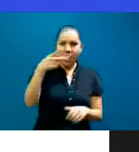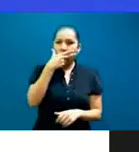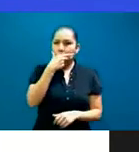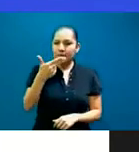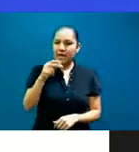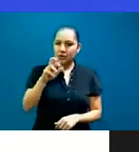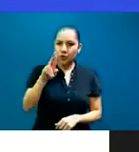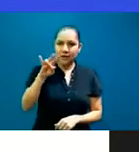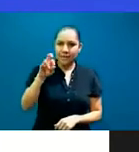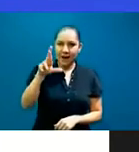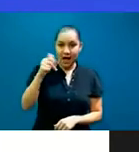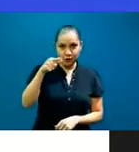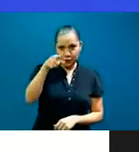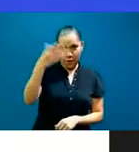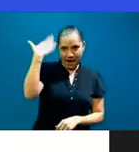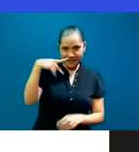Sí,